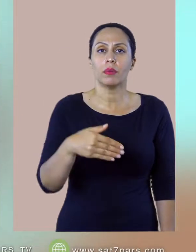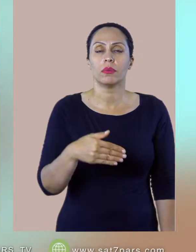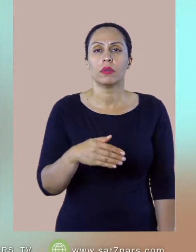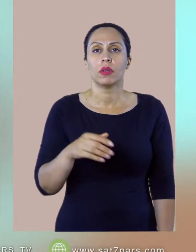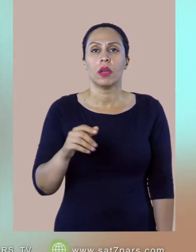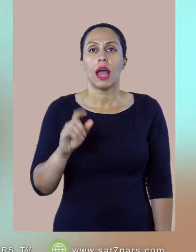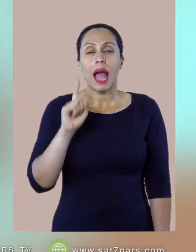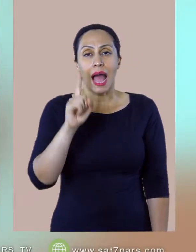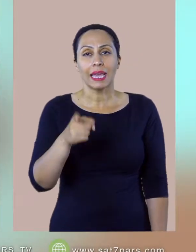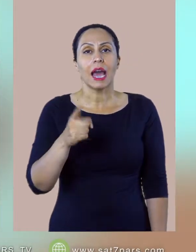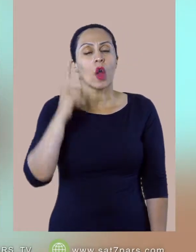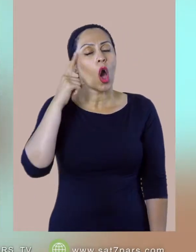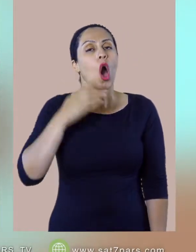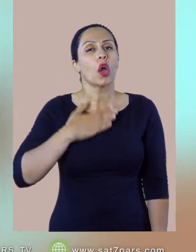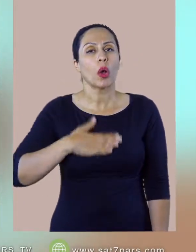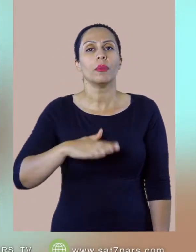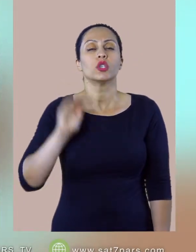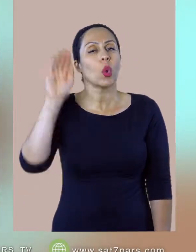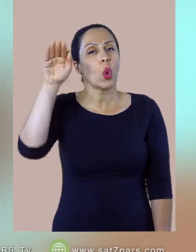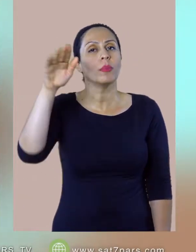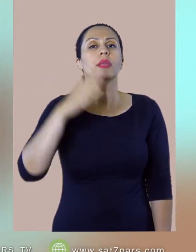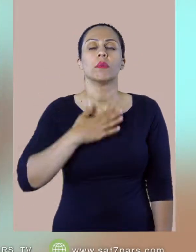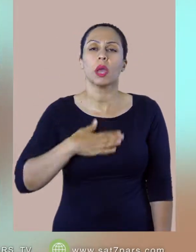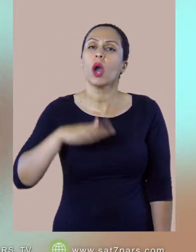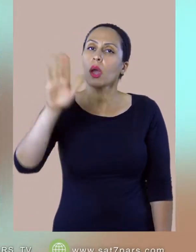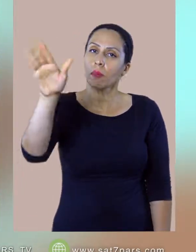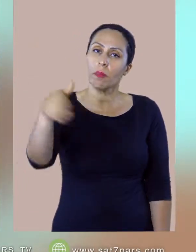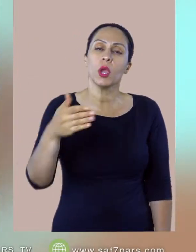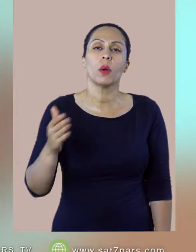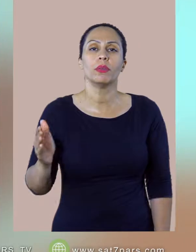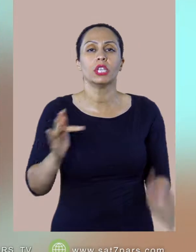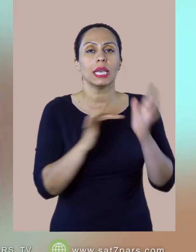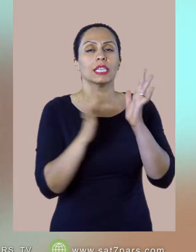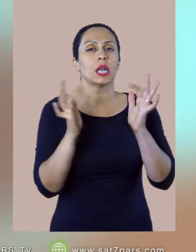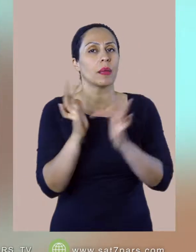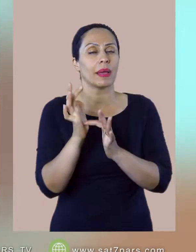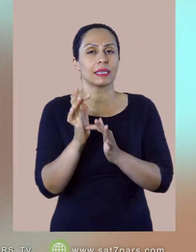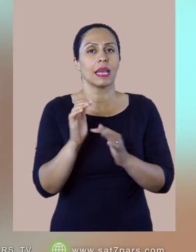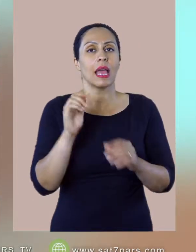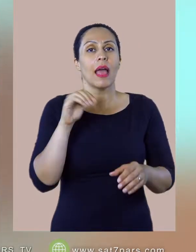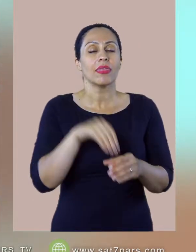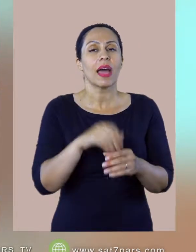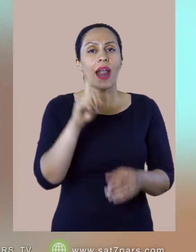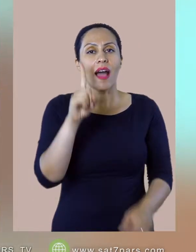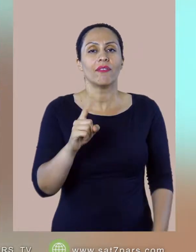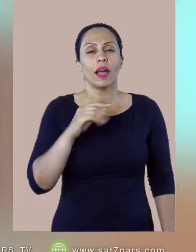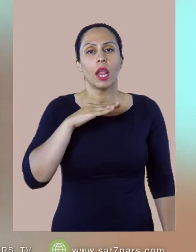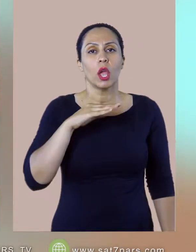چی هستی کلام خودا خیلی واضح به آن میگه که در اول یوهنه یک آیه